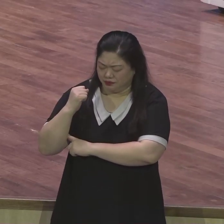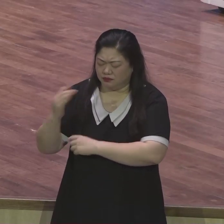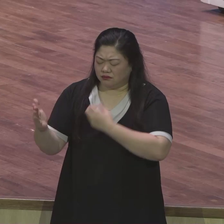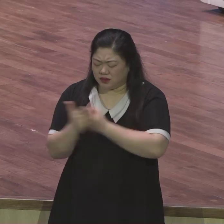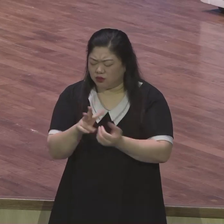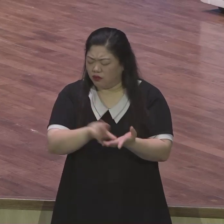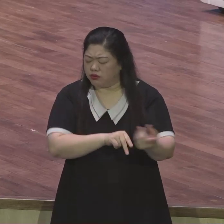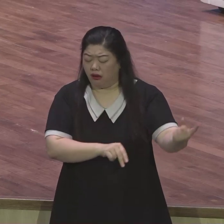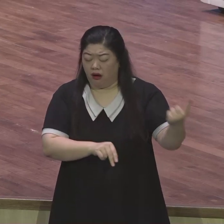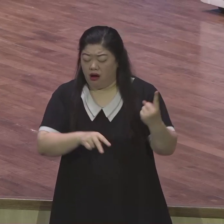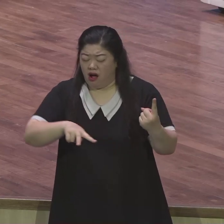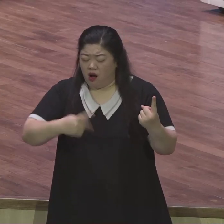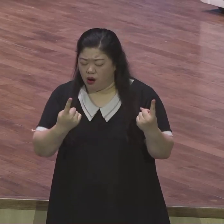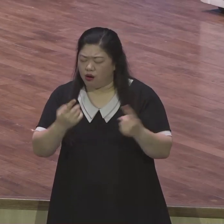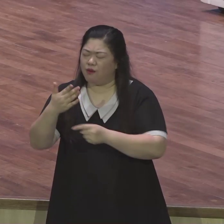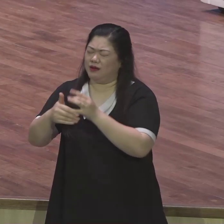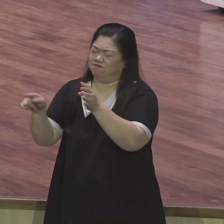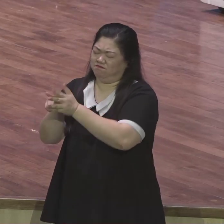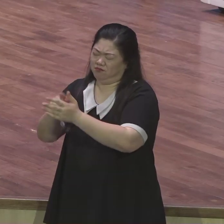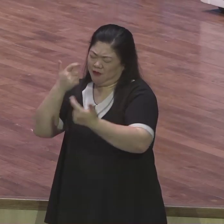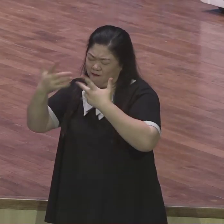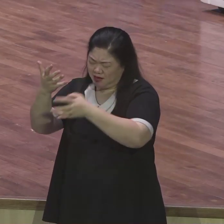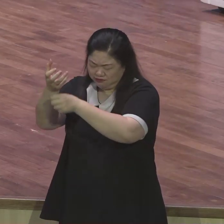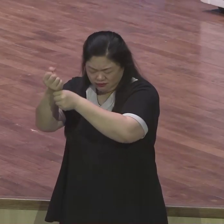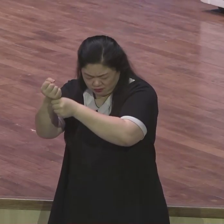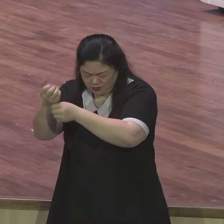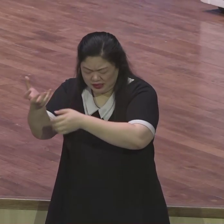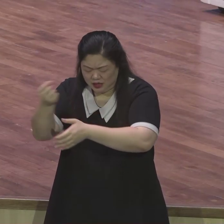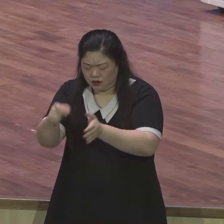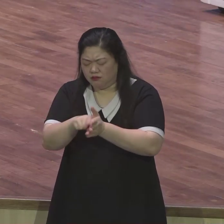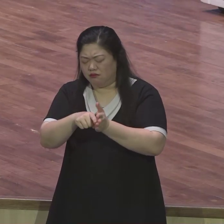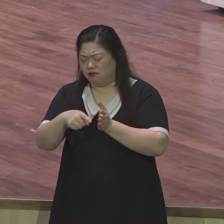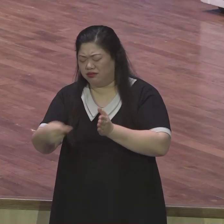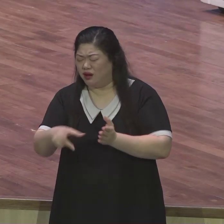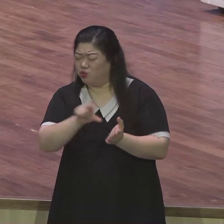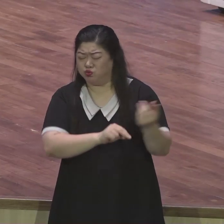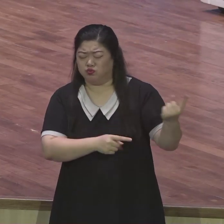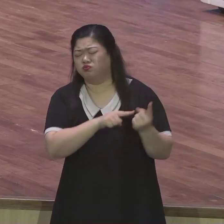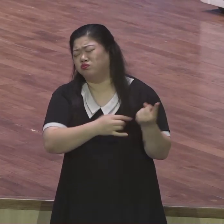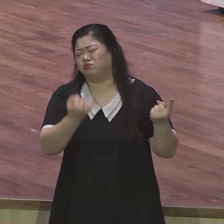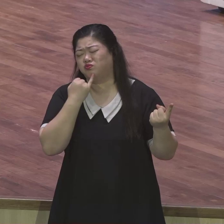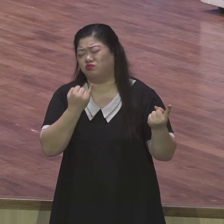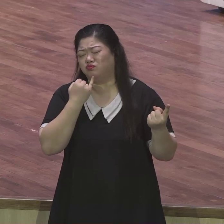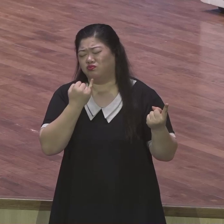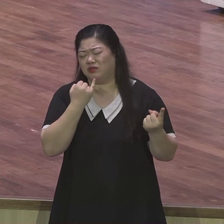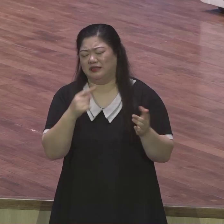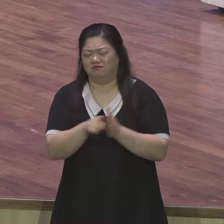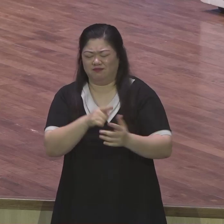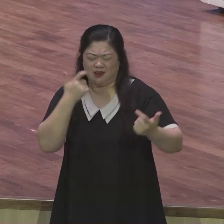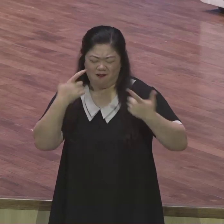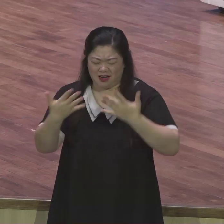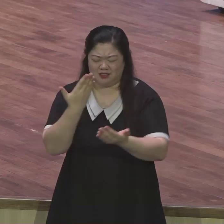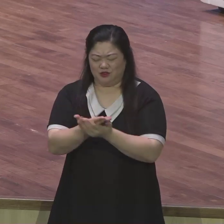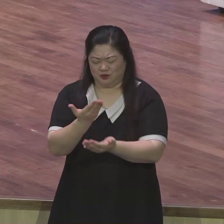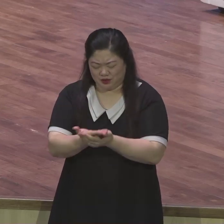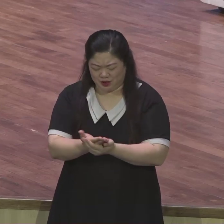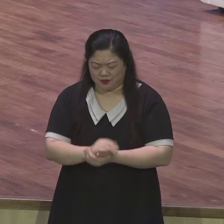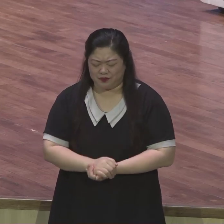앞에서도 뒤로 물러가지 않고 문제 앞에 문제되지 않음을 증거할 증인으로 세워질 줄 믿습니다 이 믿음이 주님 오시는